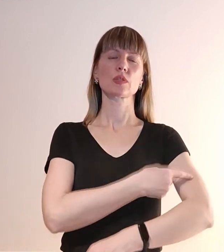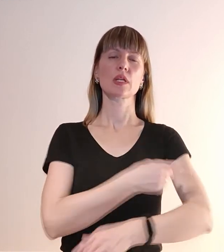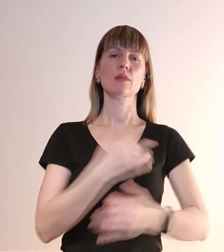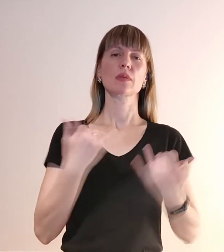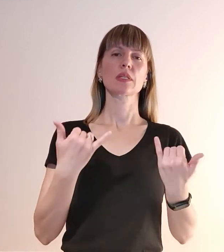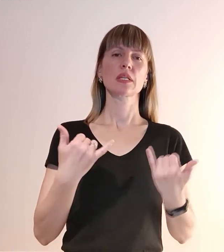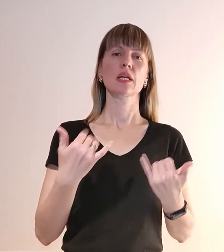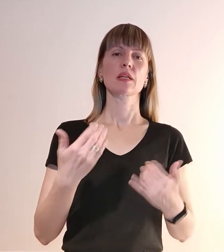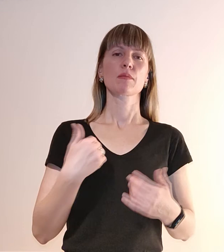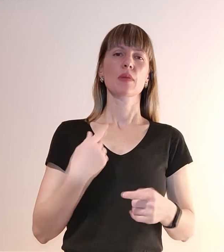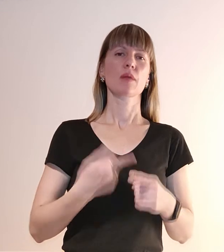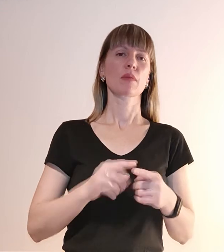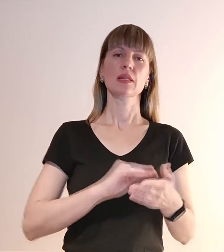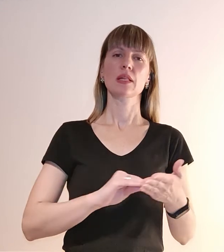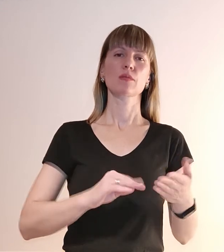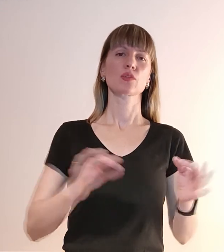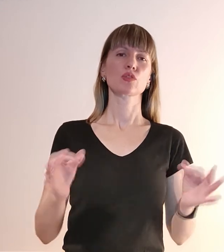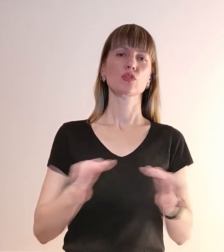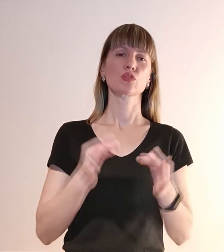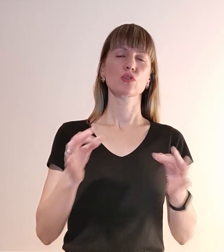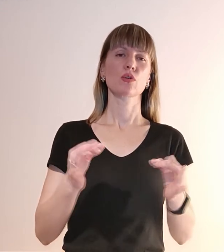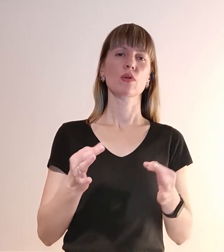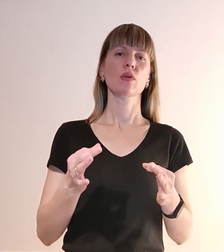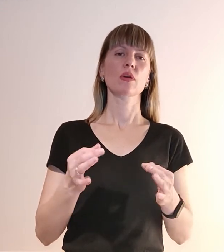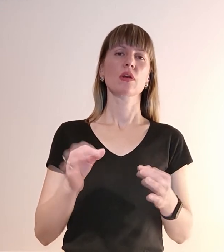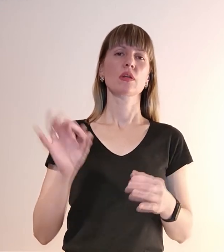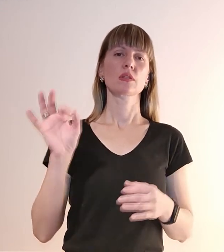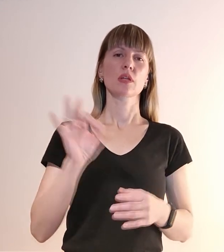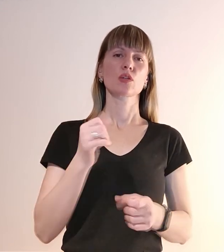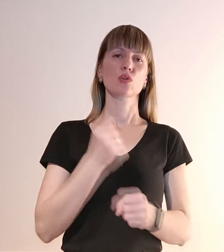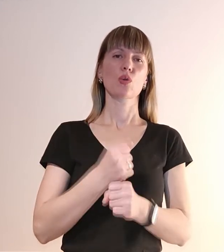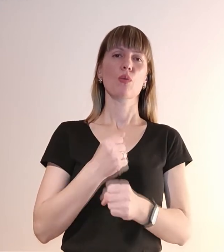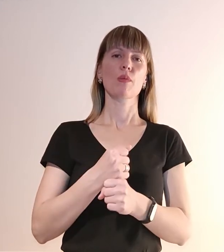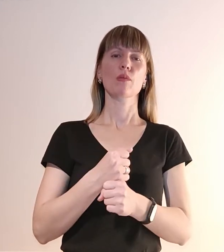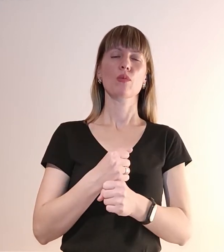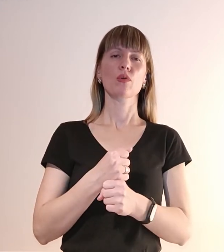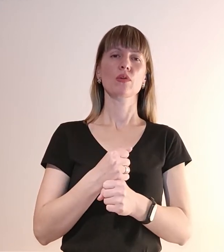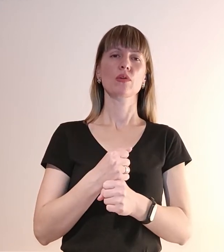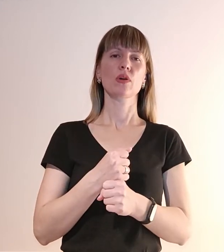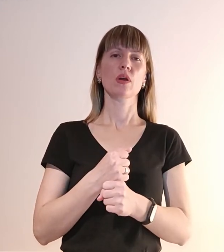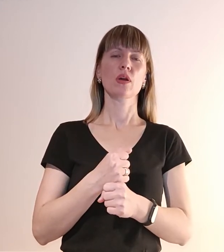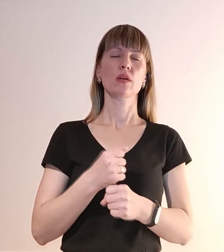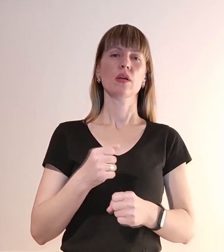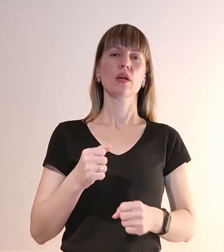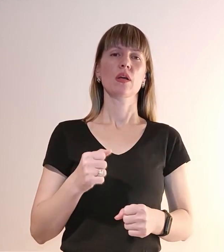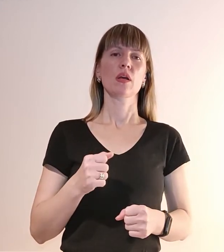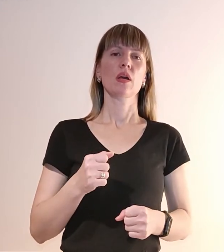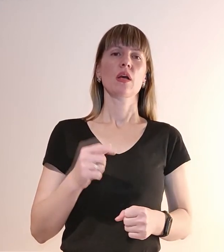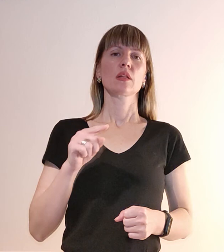ми про це не пишемо нічого, беремо просто і робимо. А те, що нам